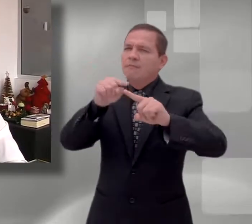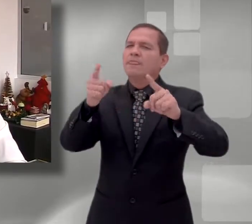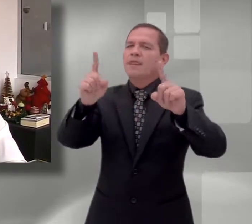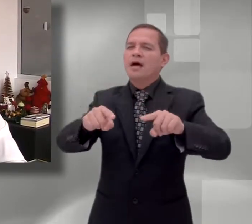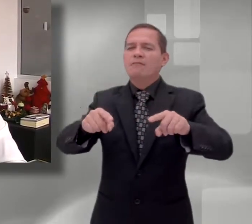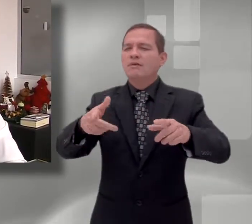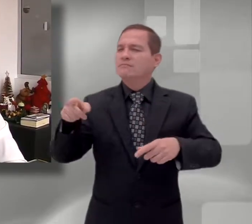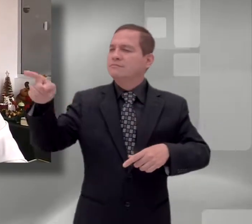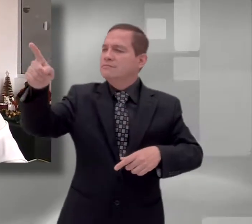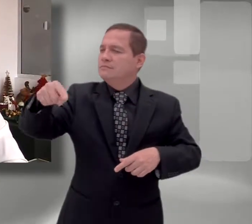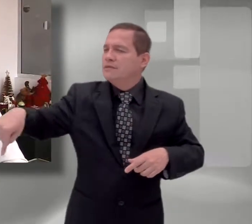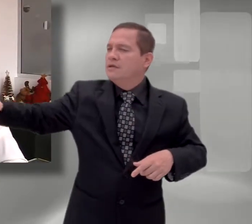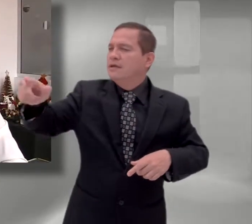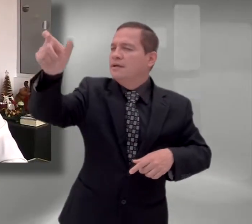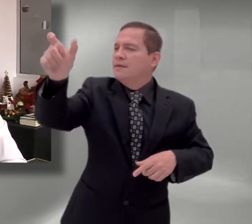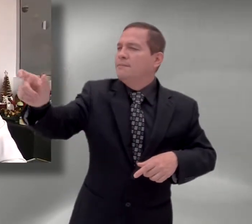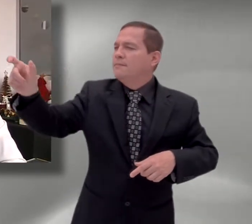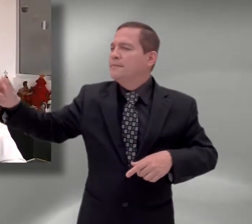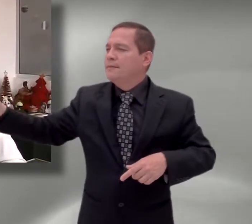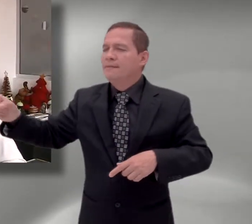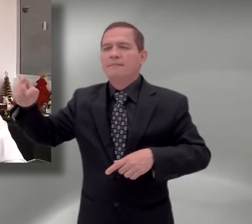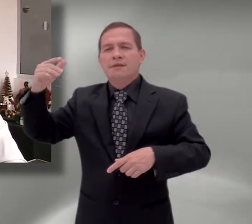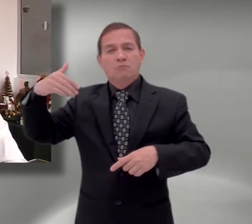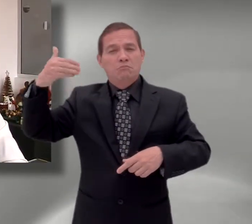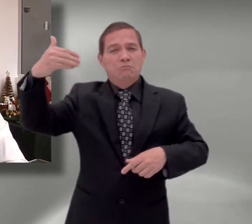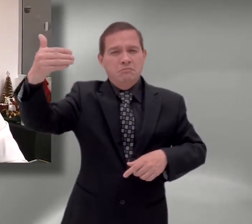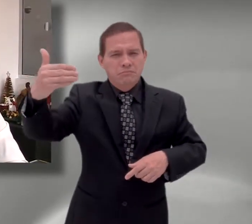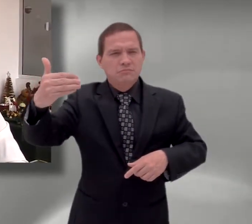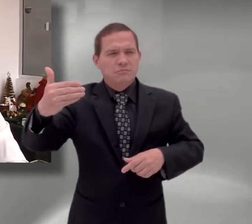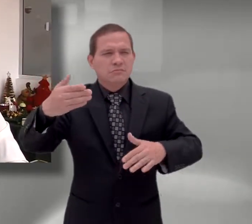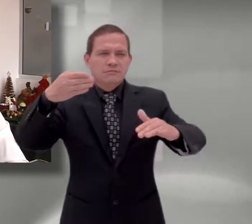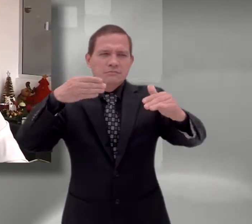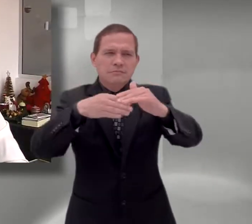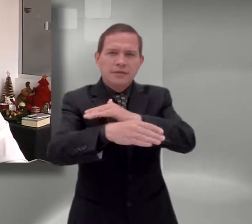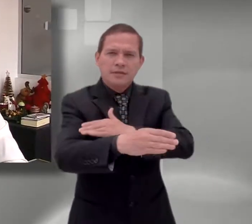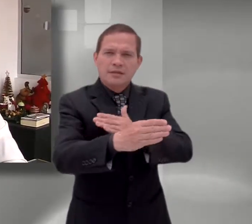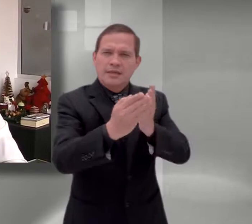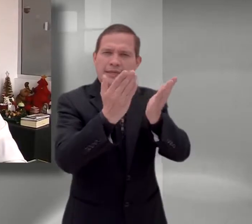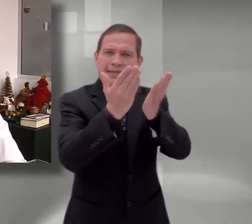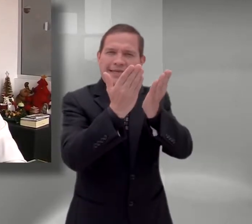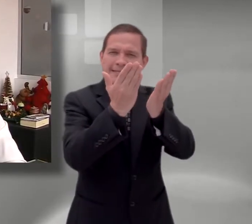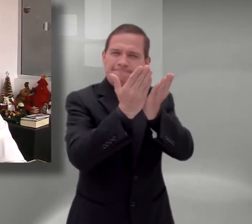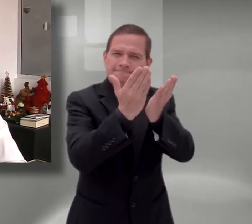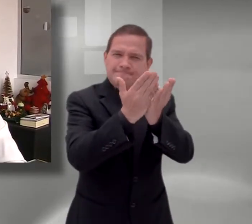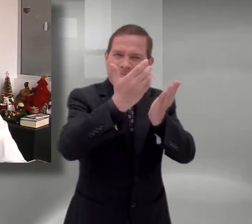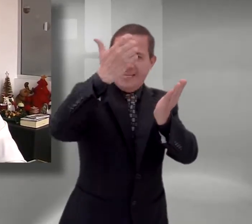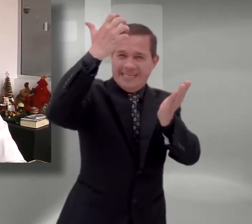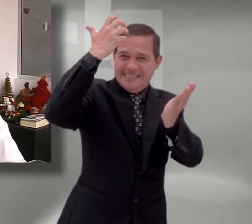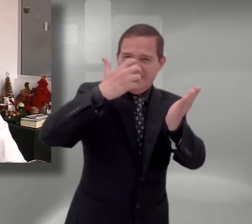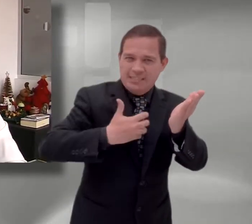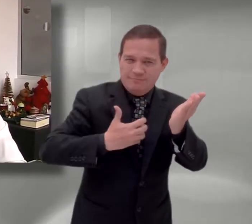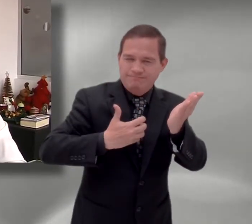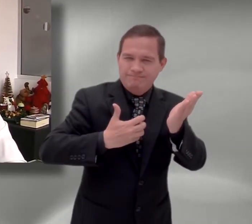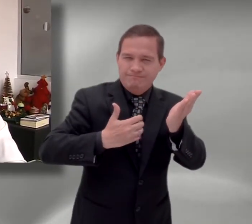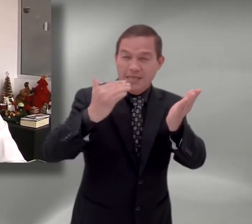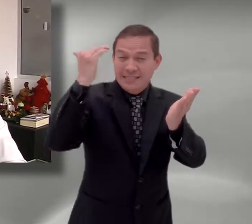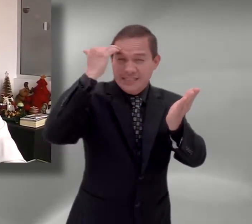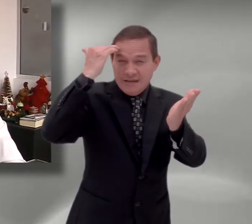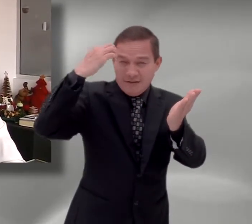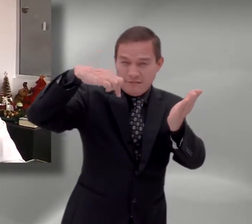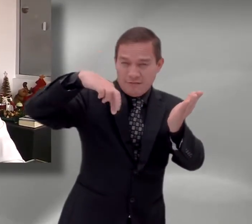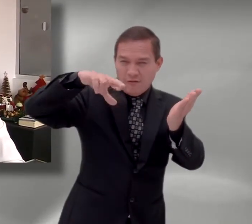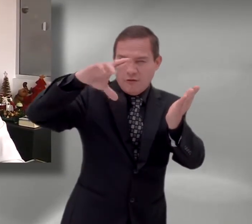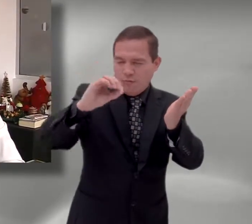Es completamente claro que el país se enfrenta hoy a ese reto. De manera que todos y cada uno de nosotros debemos